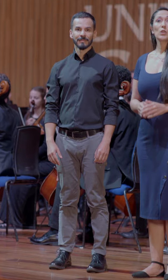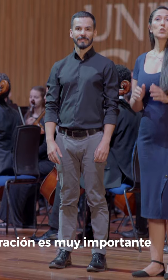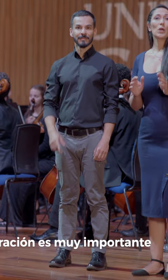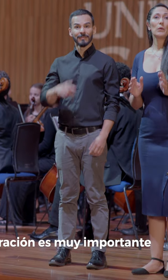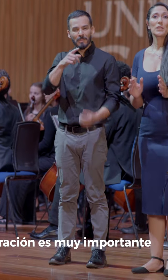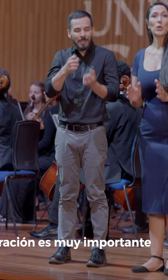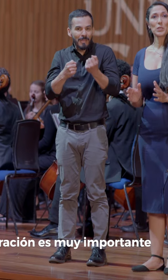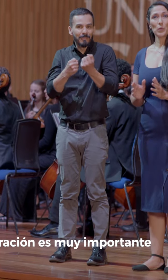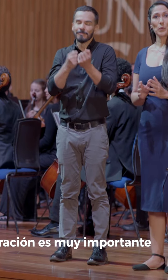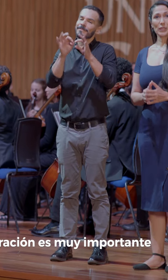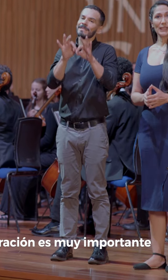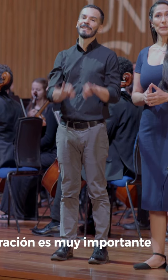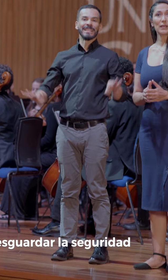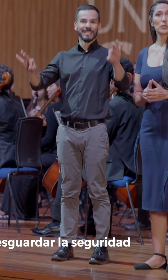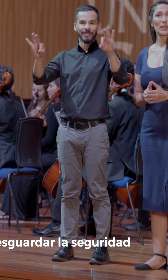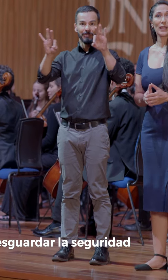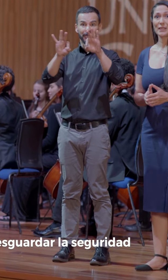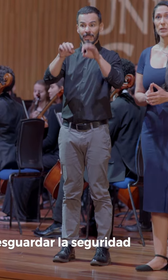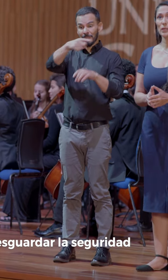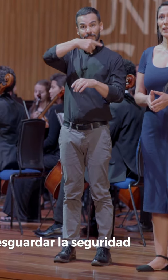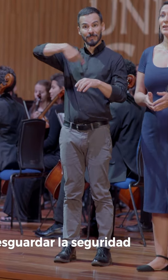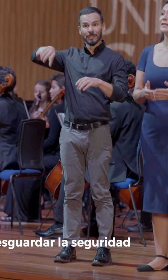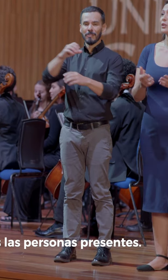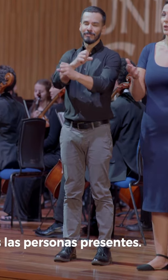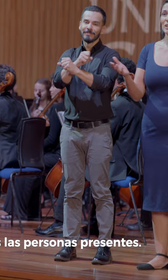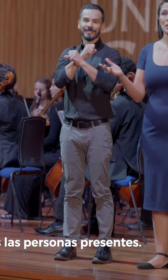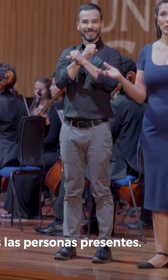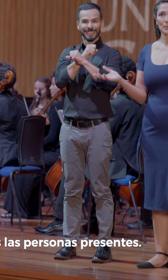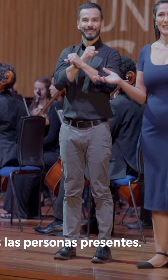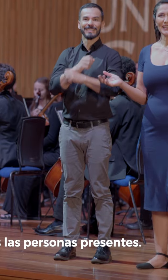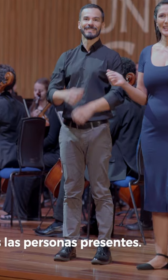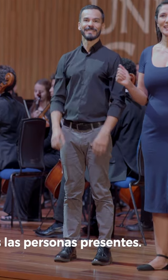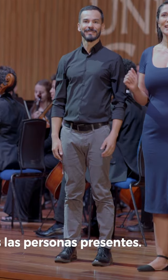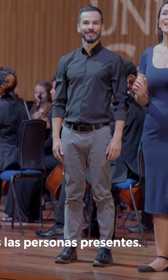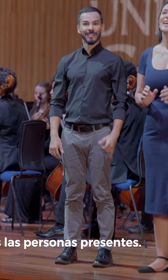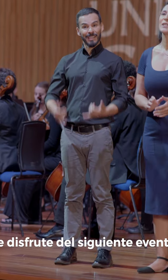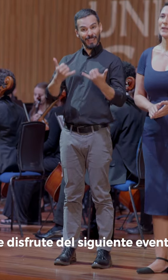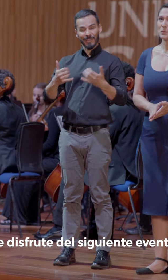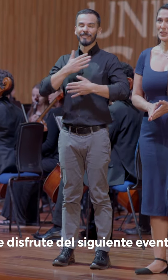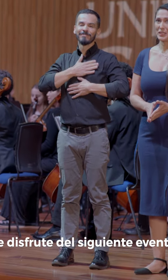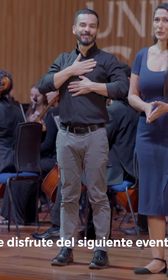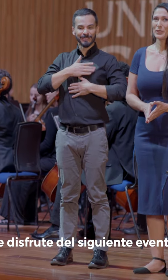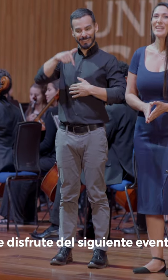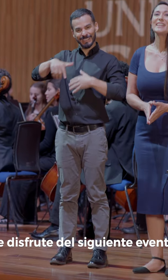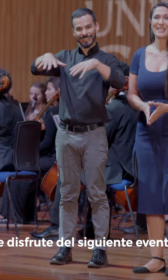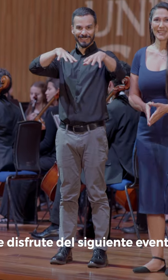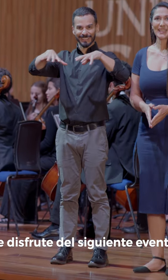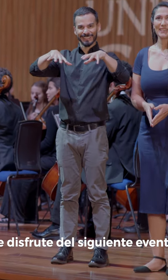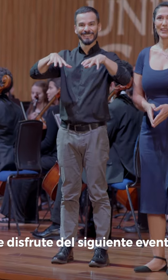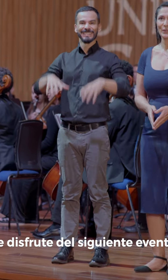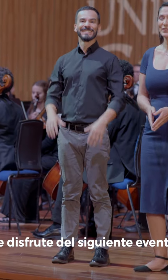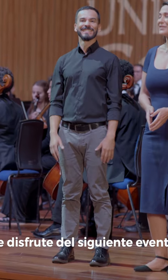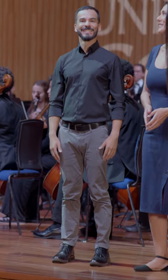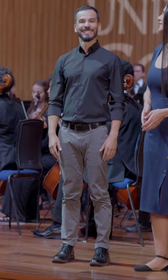Su colaboración es muy importante para resguardar la seguridad de todas las personas presentes. Esperamos que disfrute del